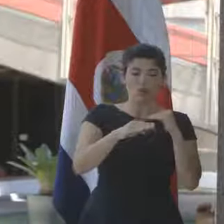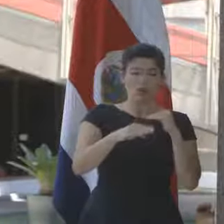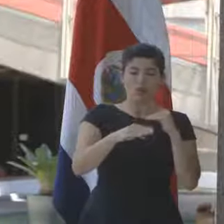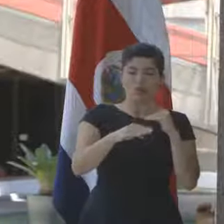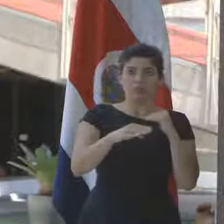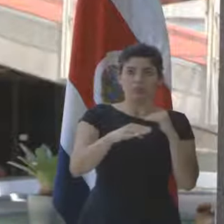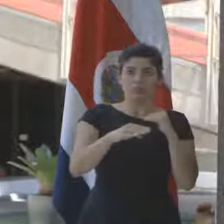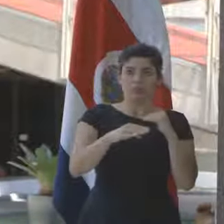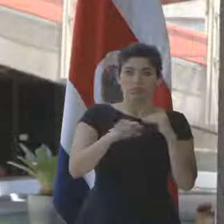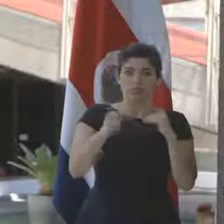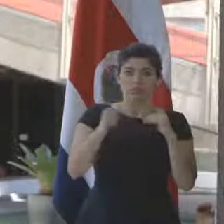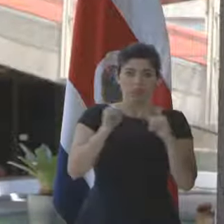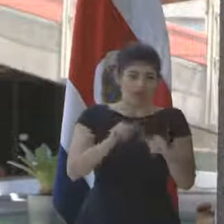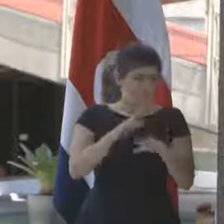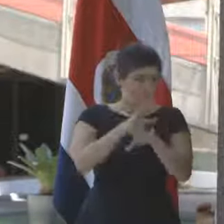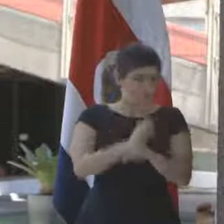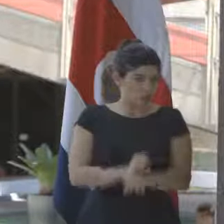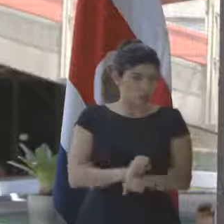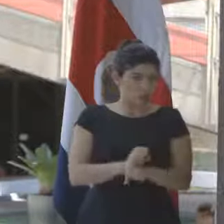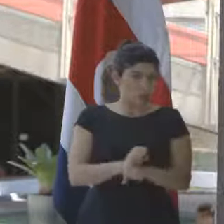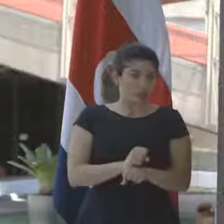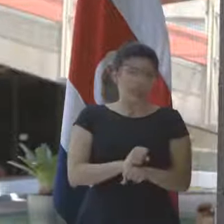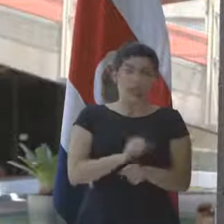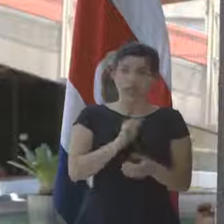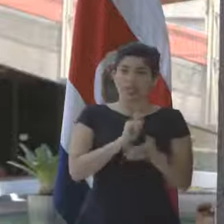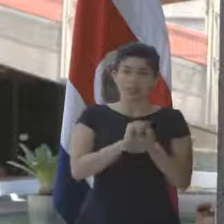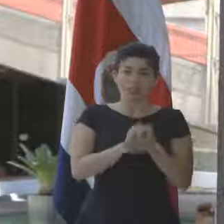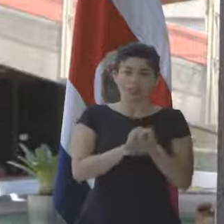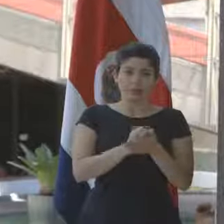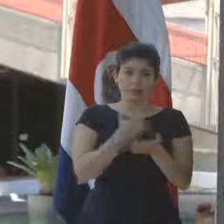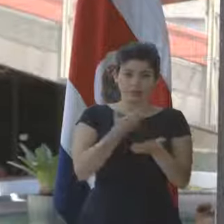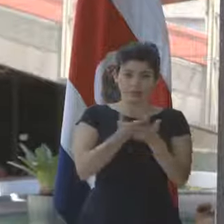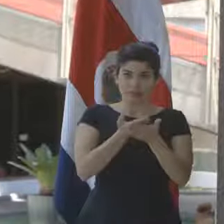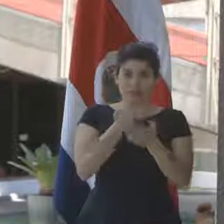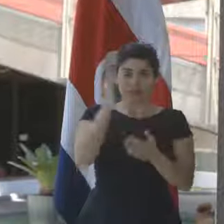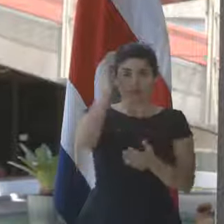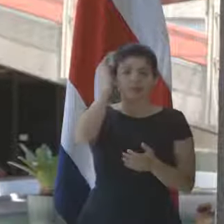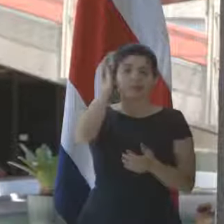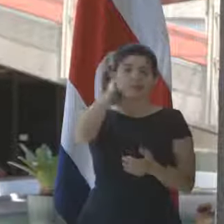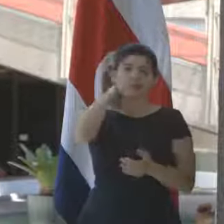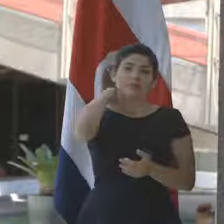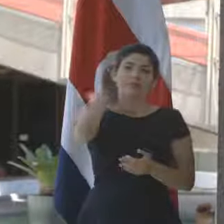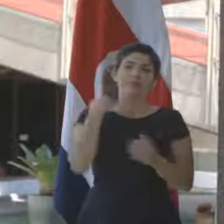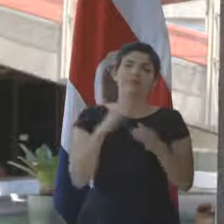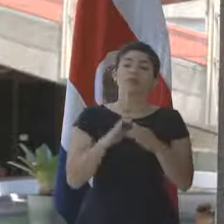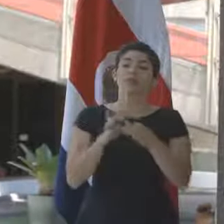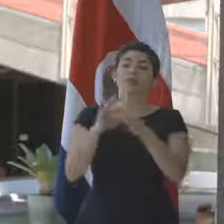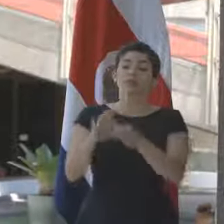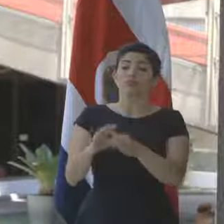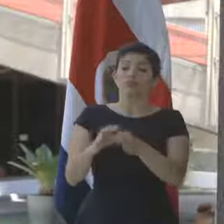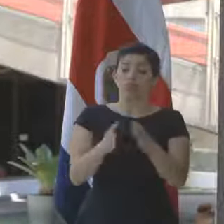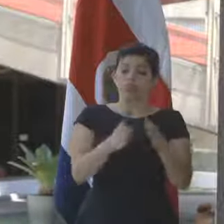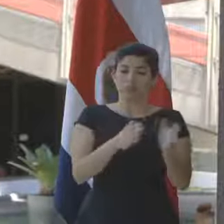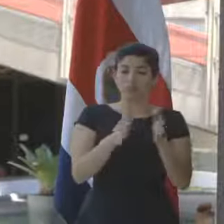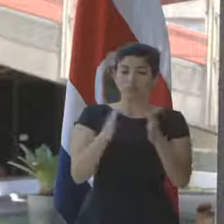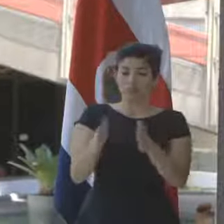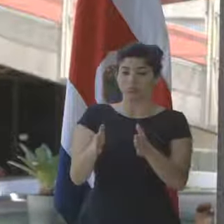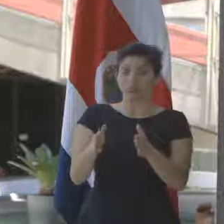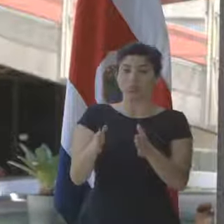Así ha sido la costumbre y ese es el planteamiento. En relación a la